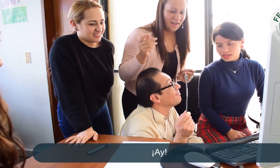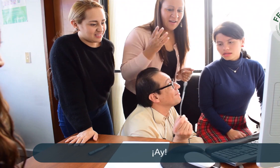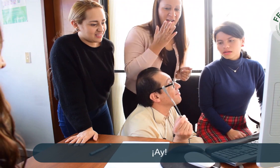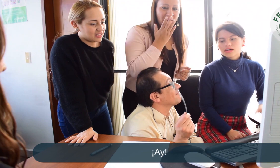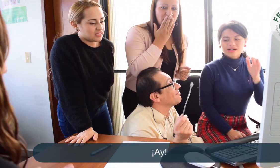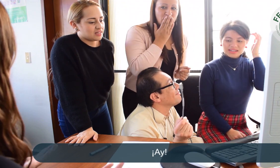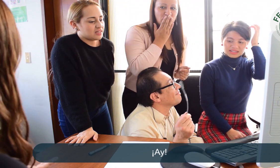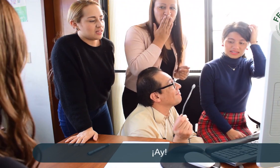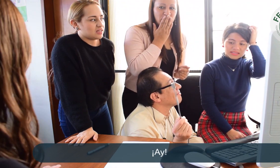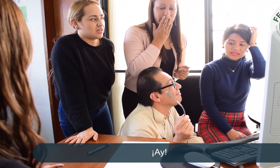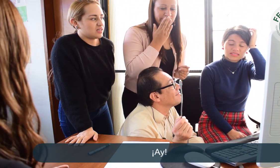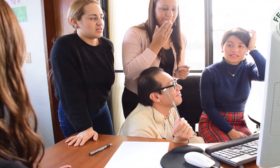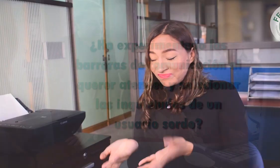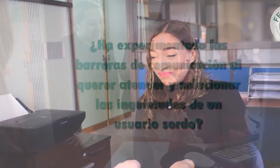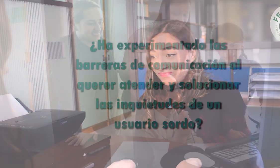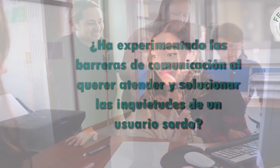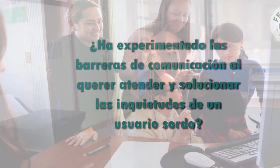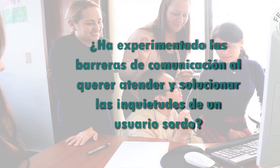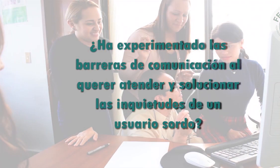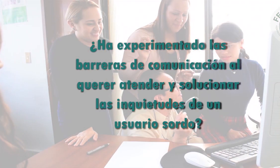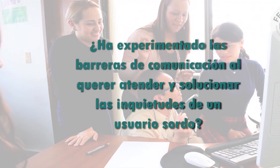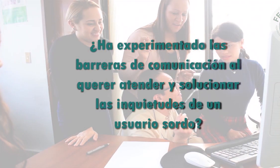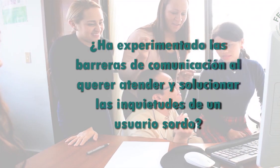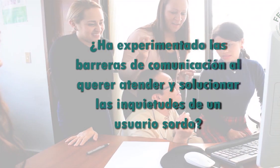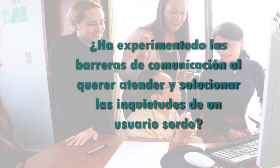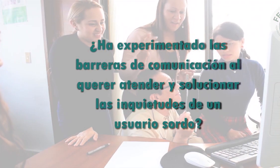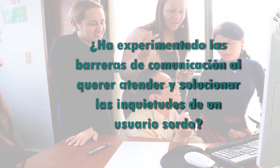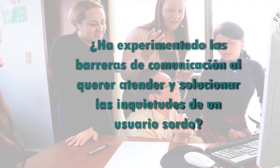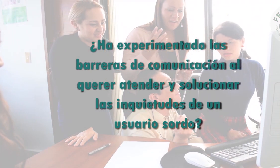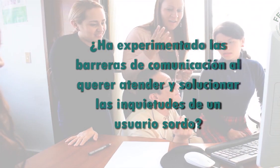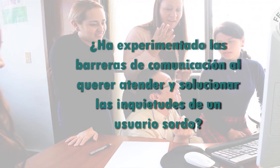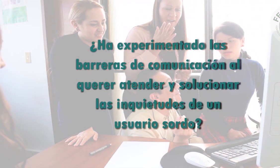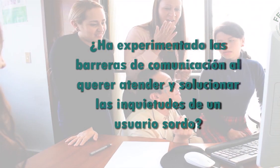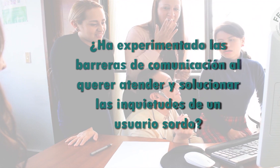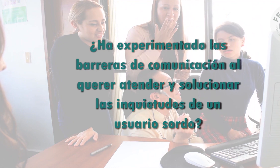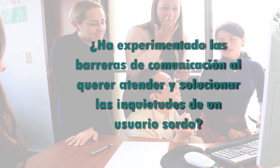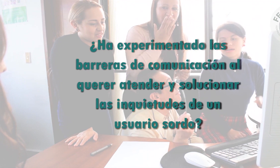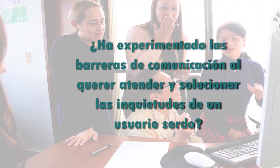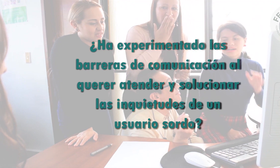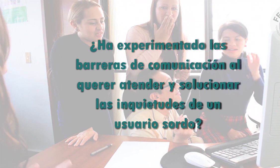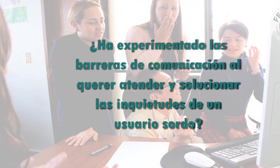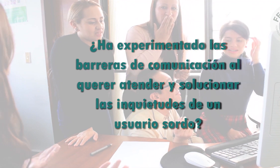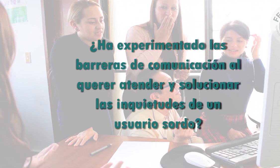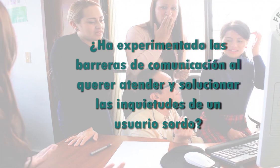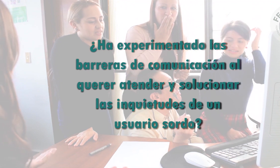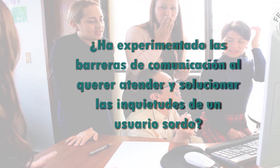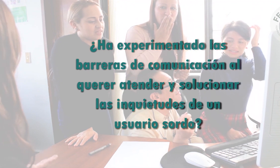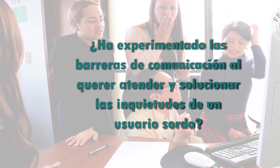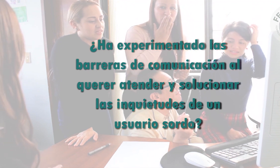Ay. ¿Ha experimentado las barreras de comunicación al querer atender y solucionar las inquietudes de un usuario sordo?